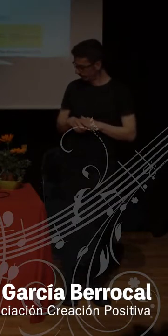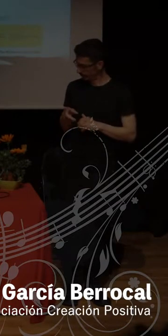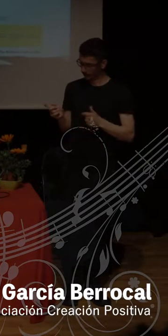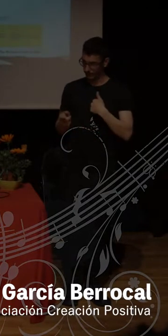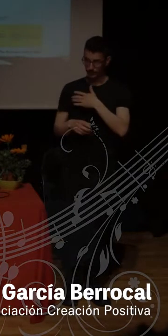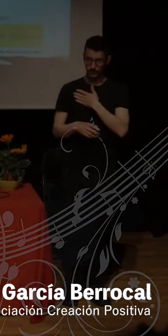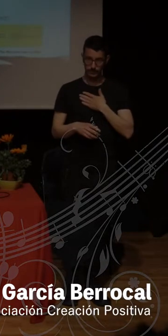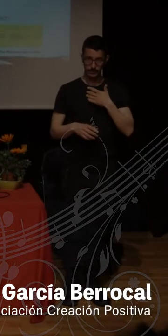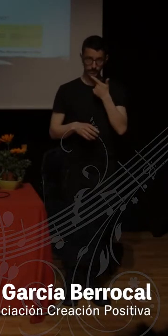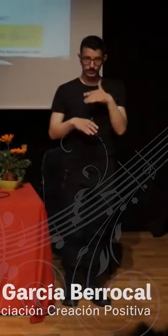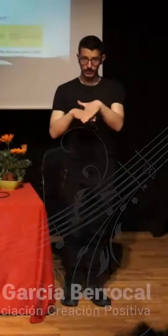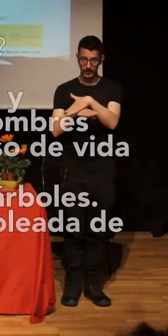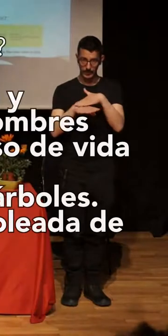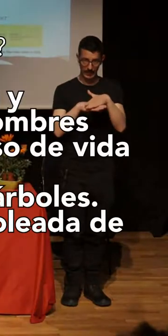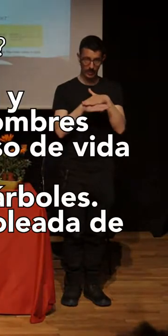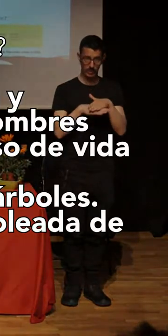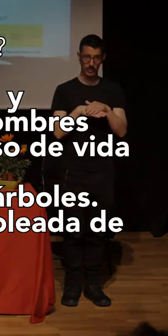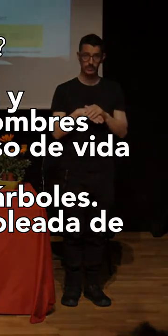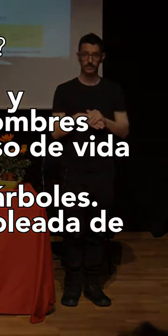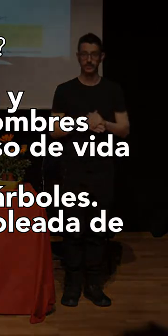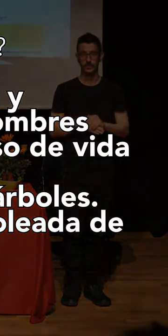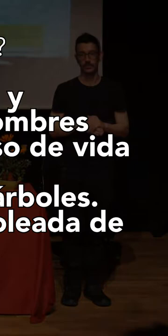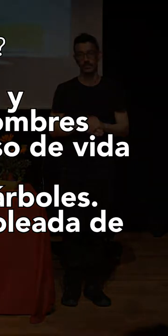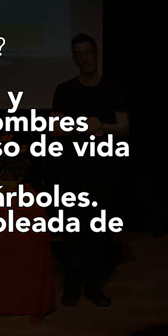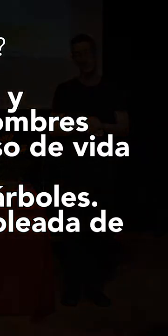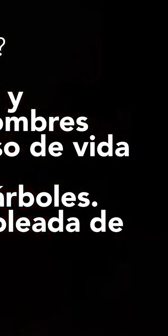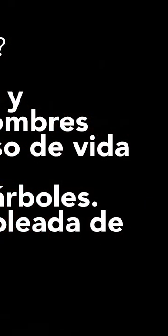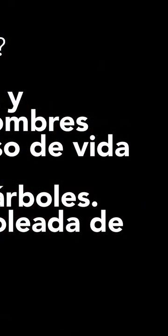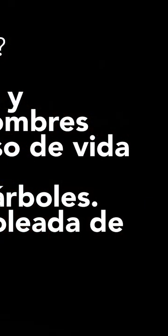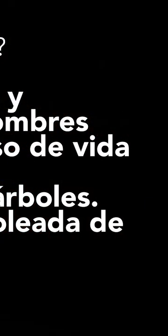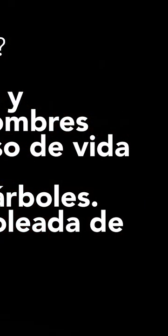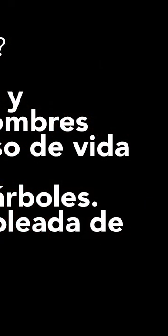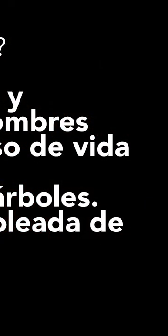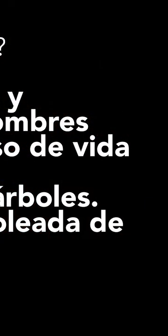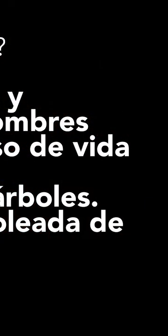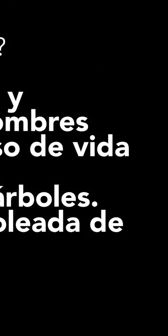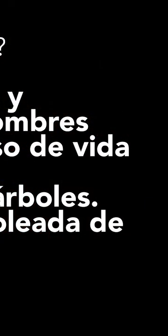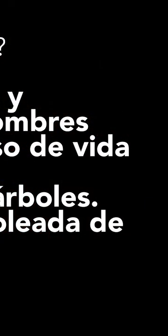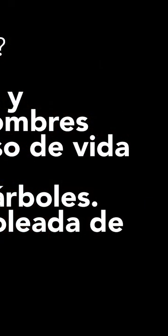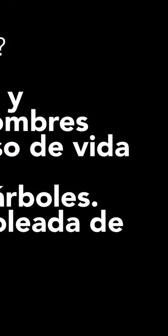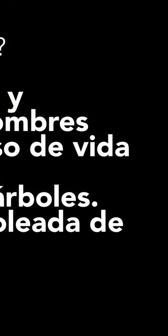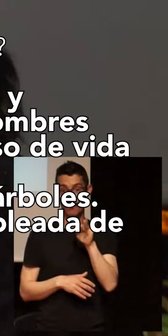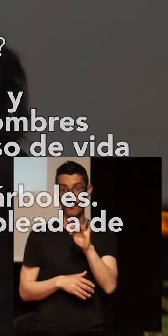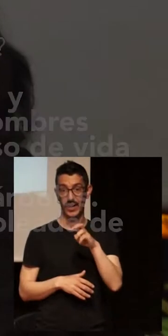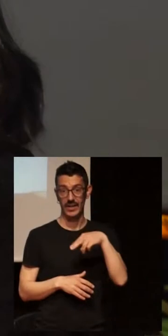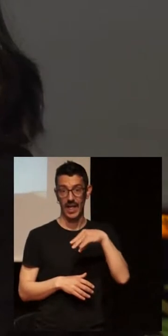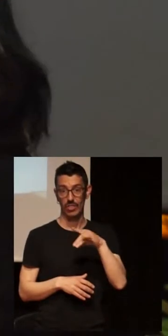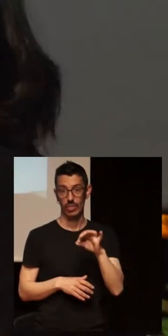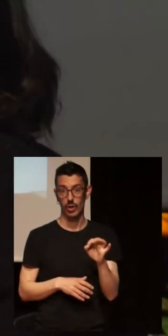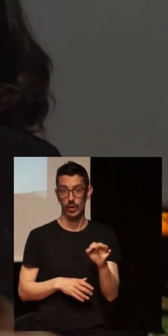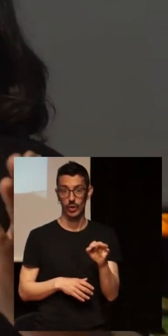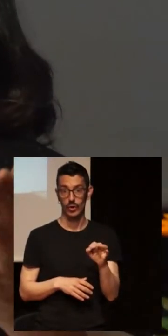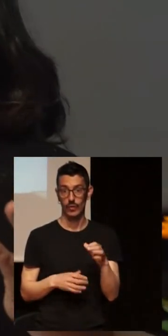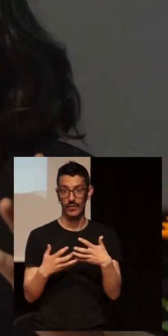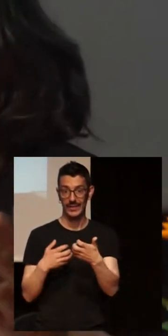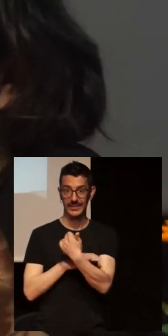life of Fernando, but I have forgotten to put the in my house, so that there will not be any diapositivas. So, we are like,